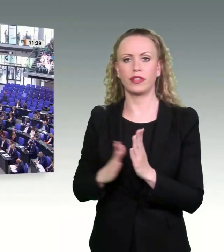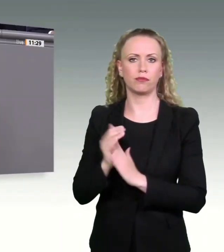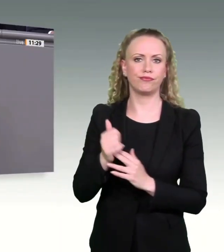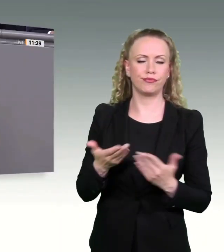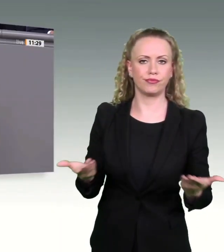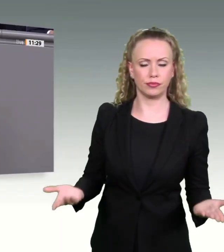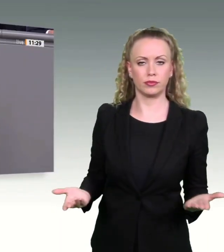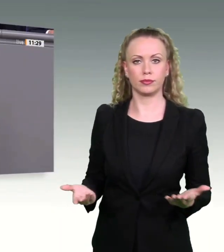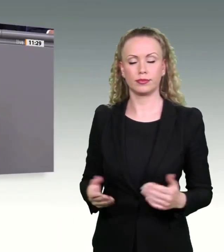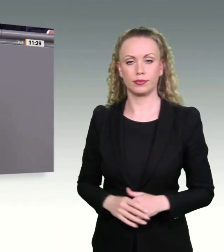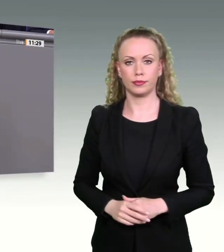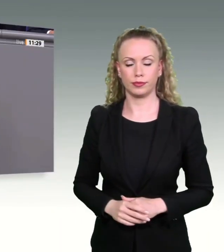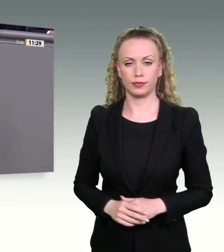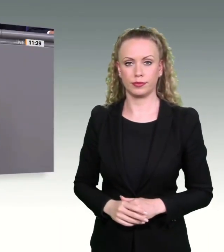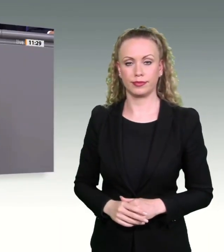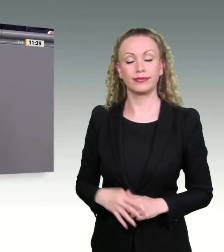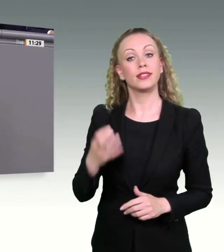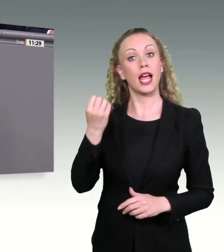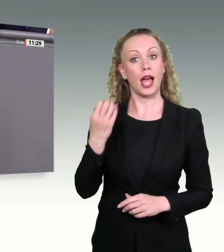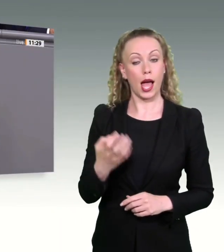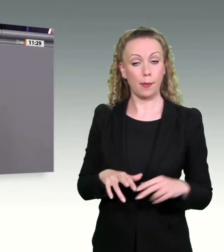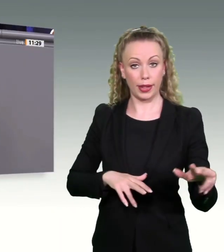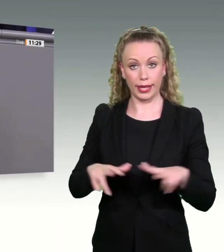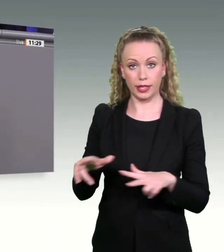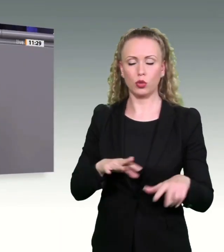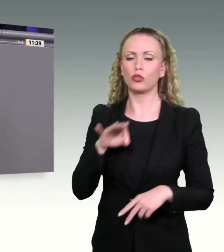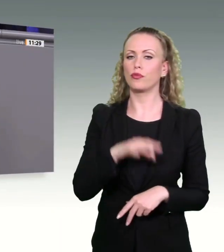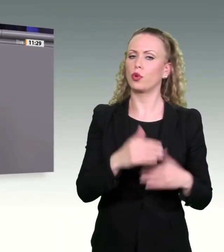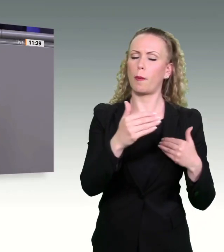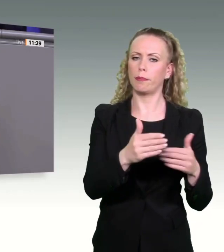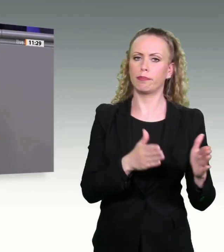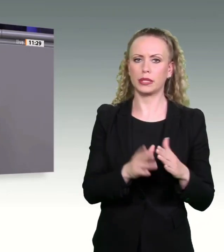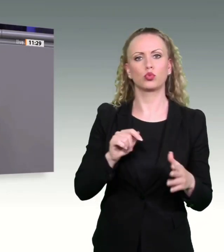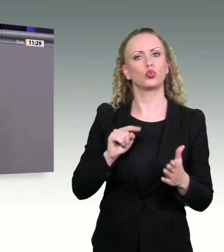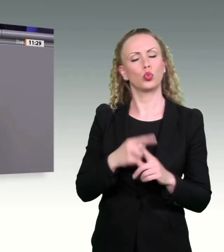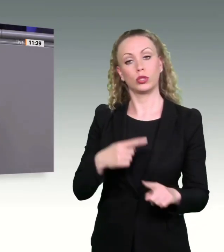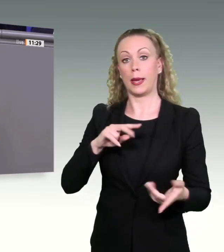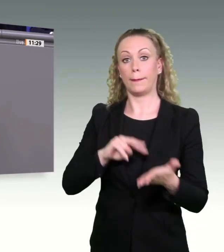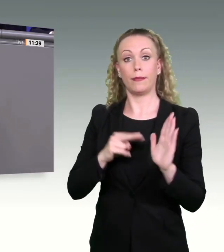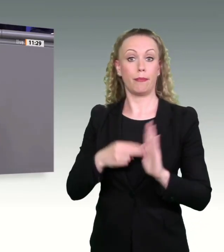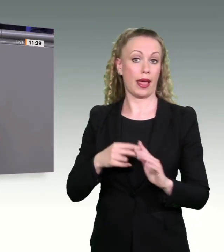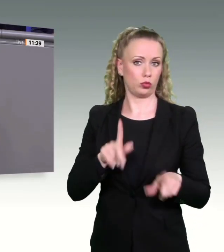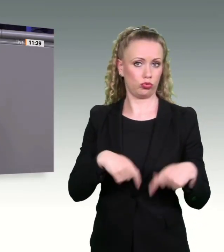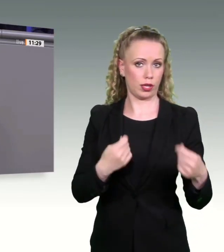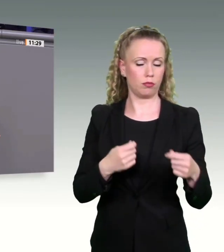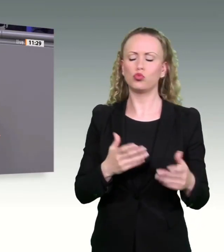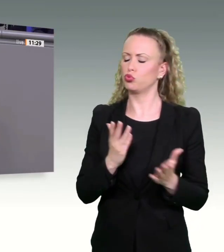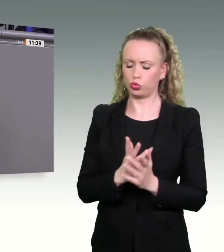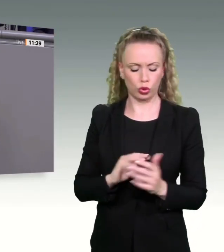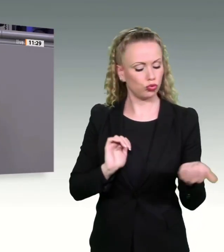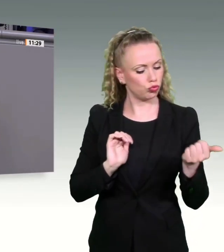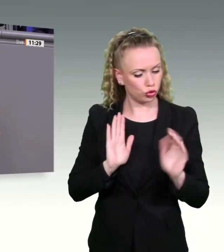Durch die Ampelregierung wurde der Pakt für Planungs und Genehmigungs und Umsetzungsbeschleunigung bereits gestartet. Die